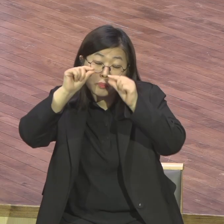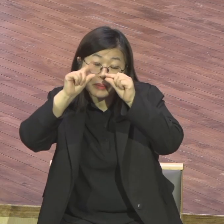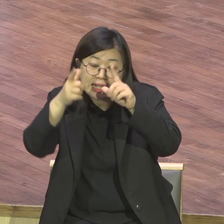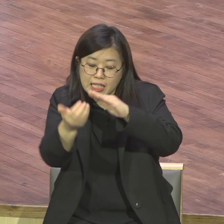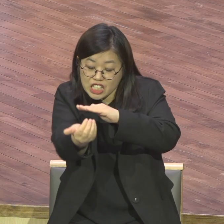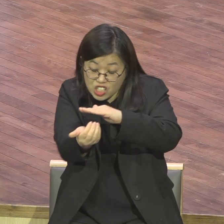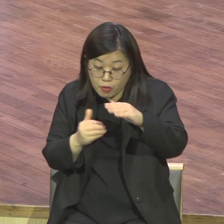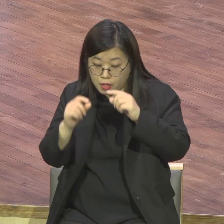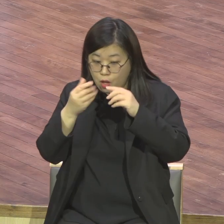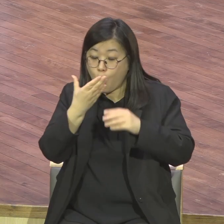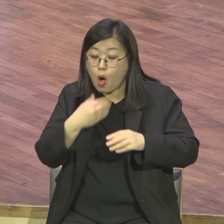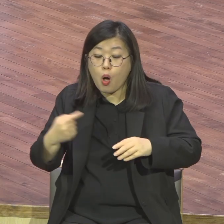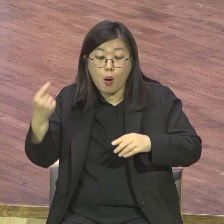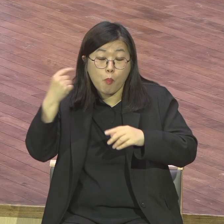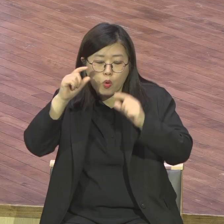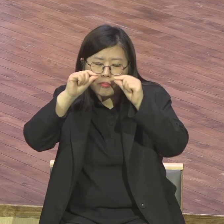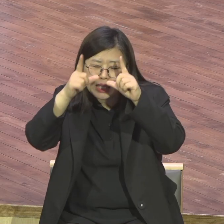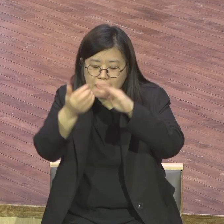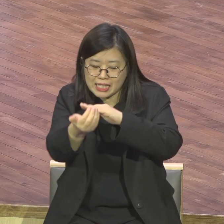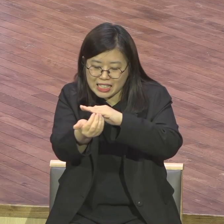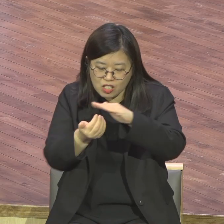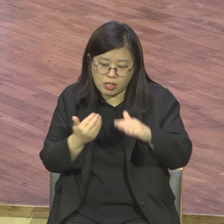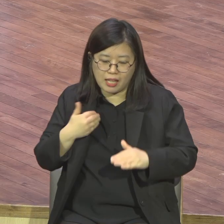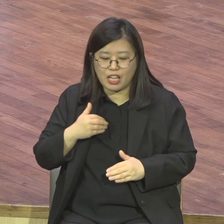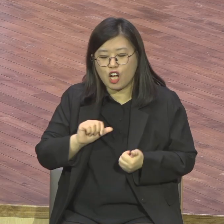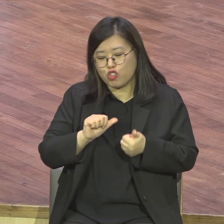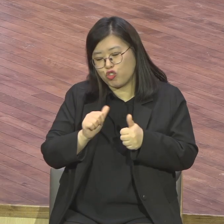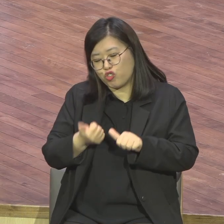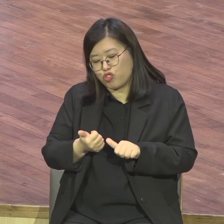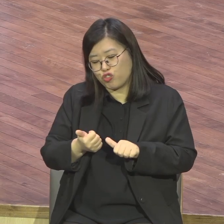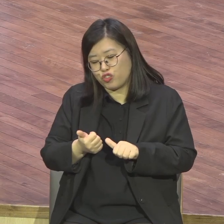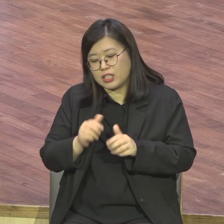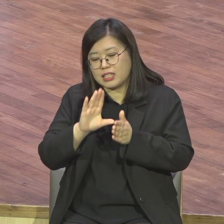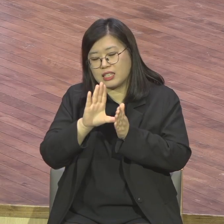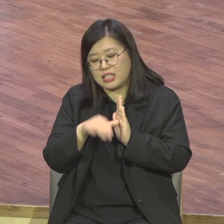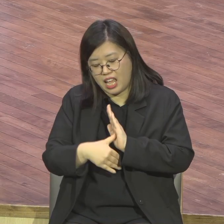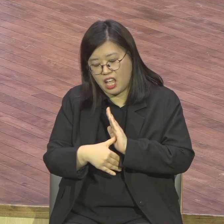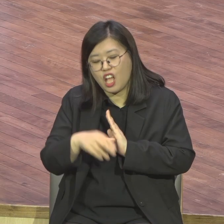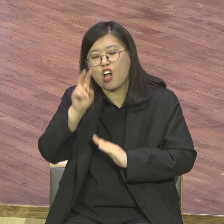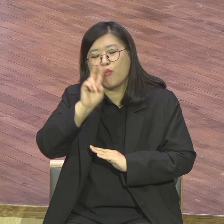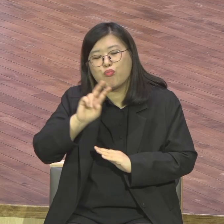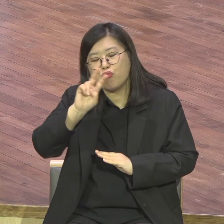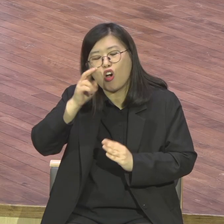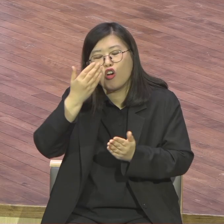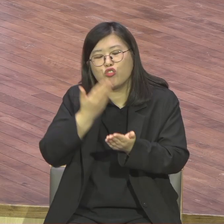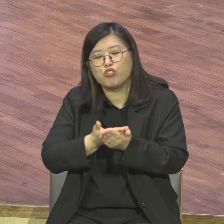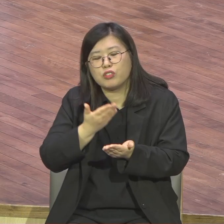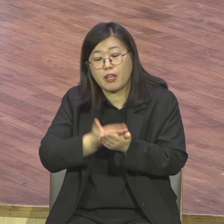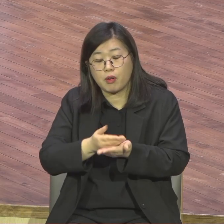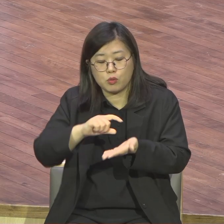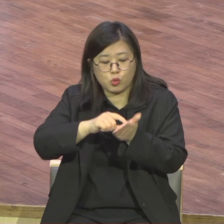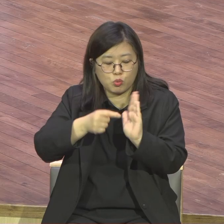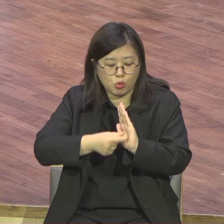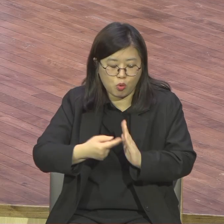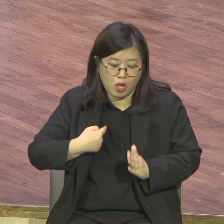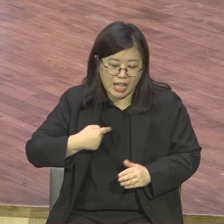내가 죽고 나거든 불러라 내가 다 가르쳐주고 그 정도로 힘들었어요 그런데 이